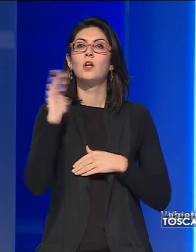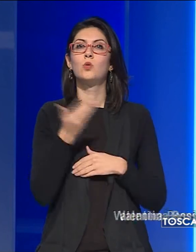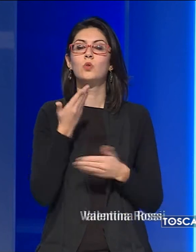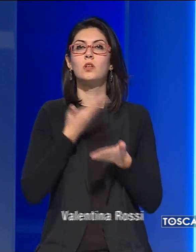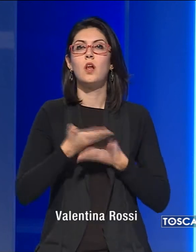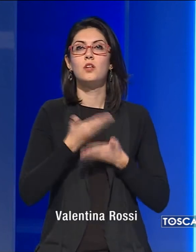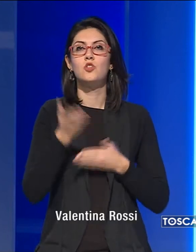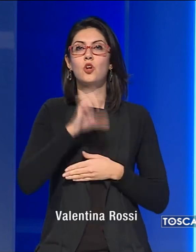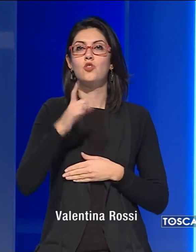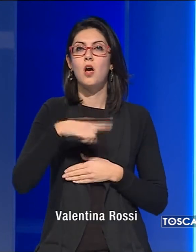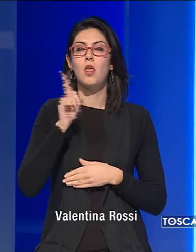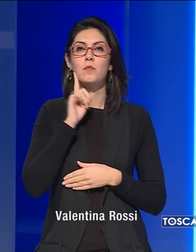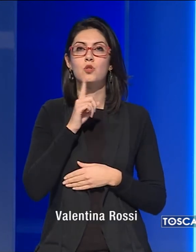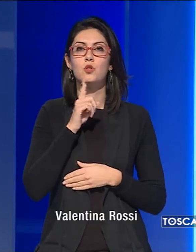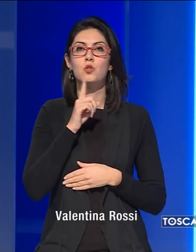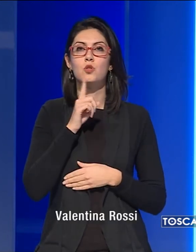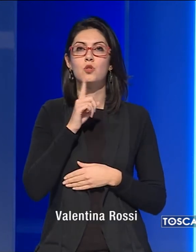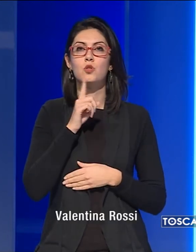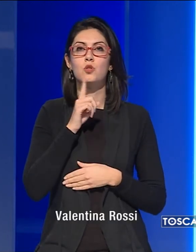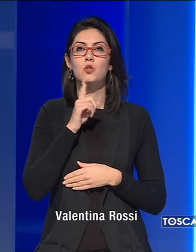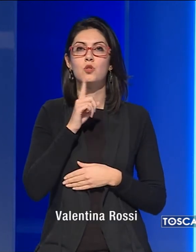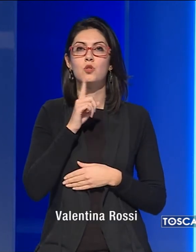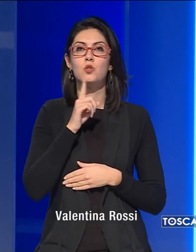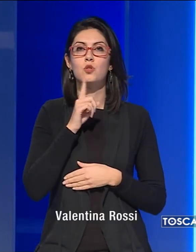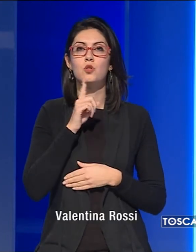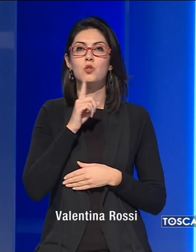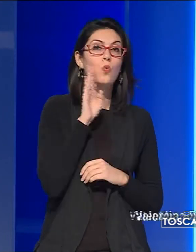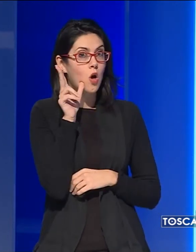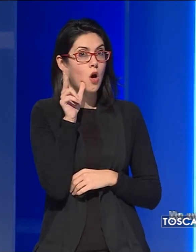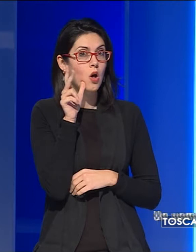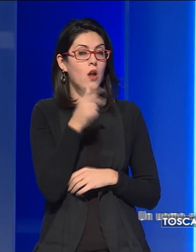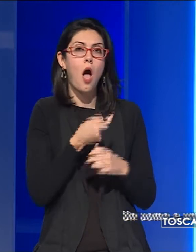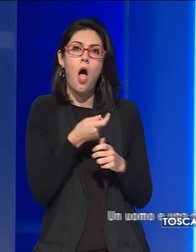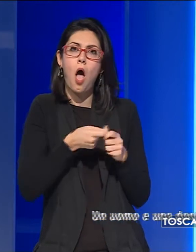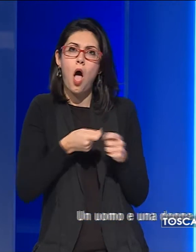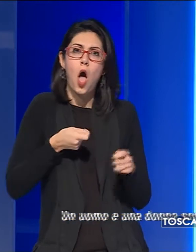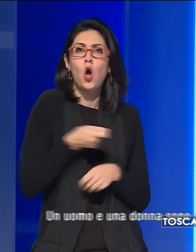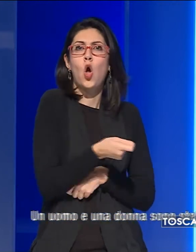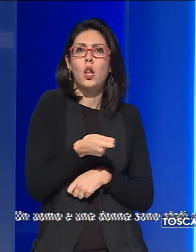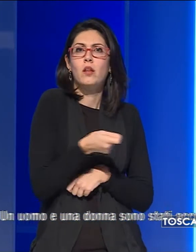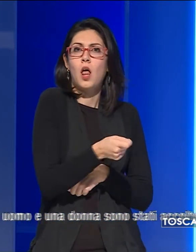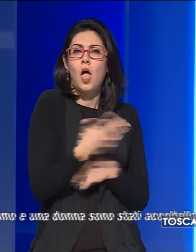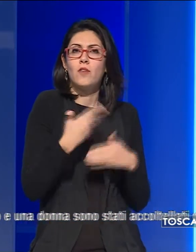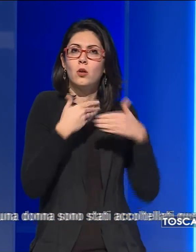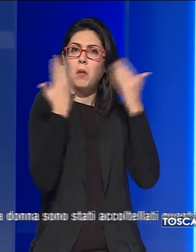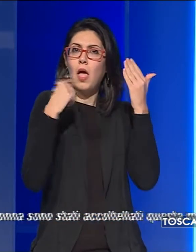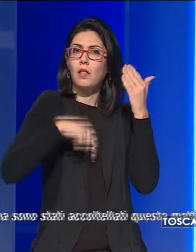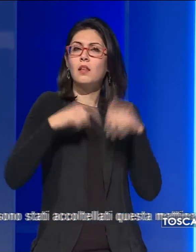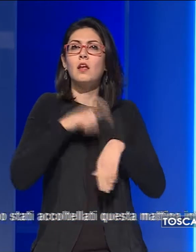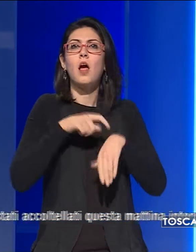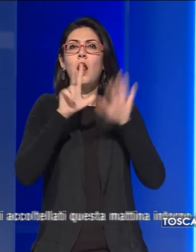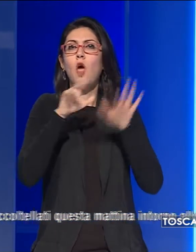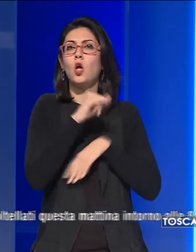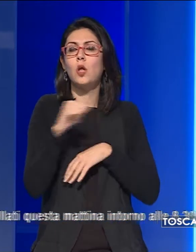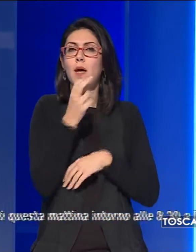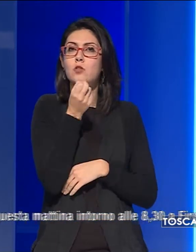Buongiorno a dalla Tg regionale per sordi. Le donne sono stati accoltellati questa mattina intorno alle 8.30